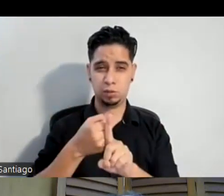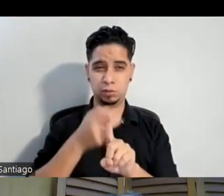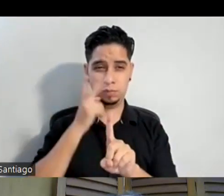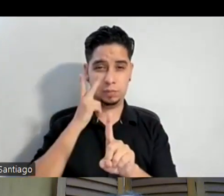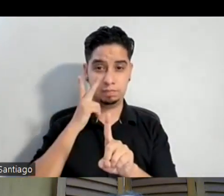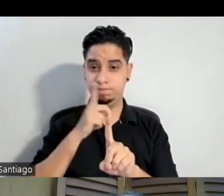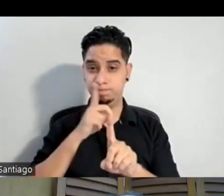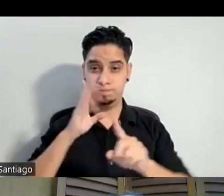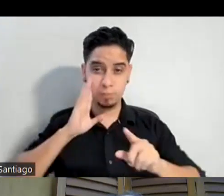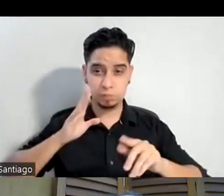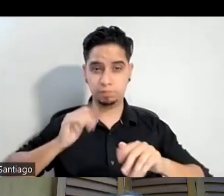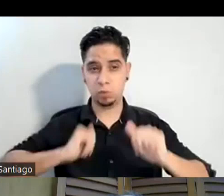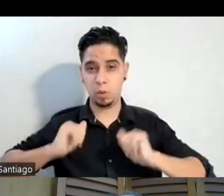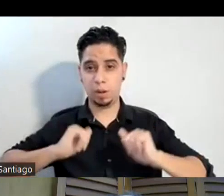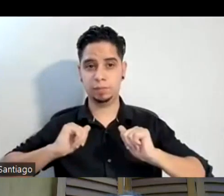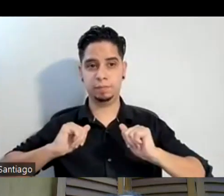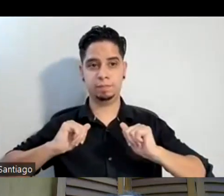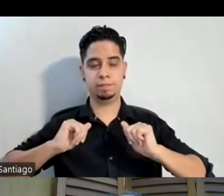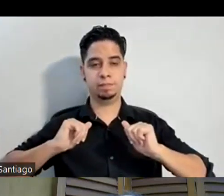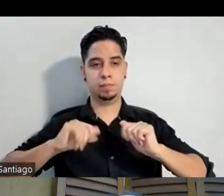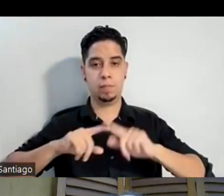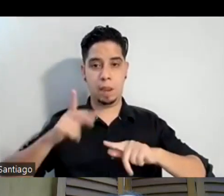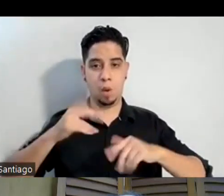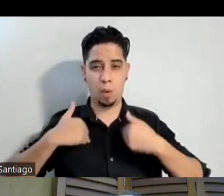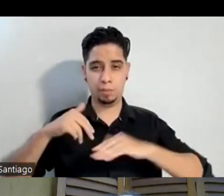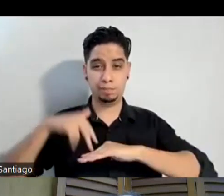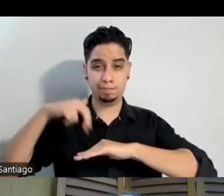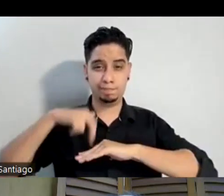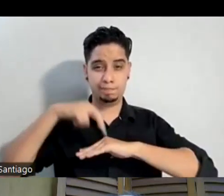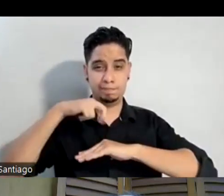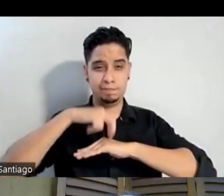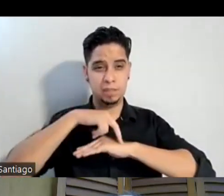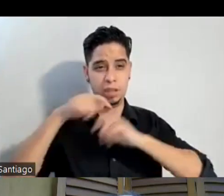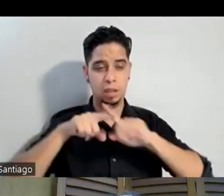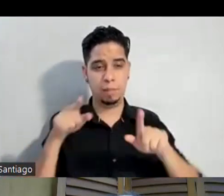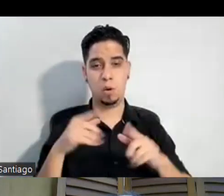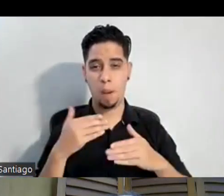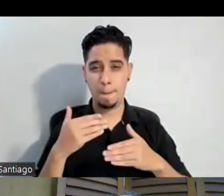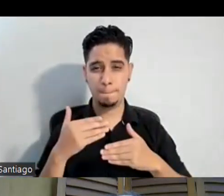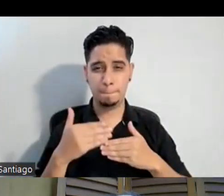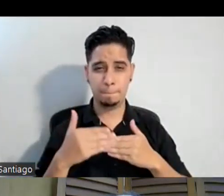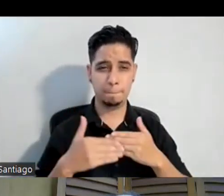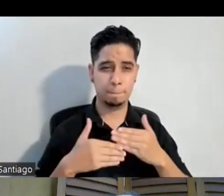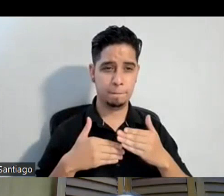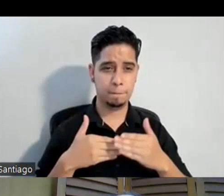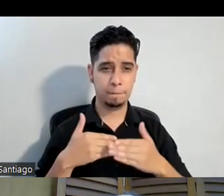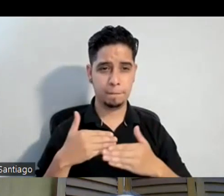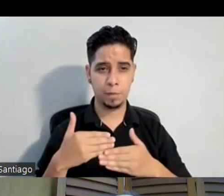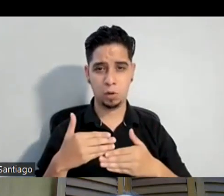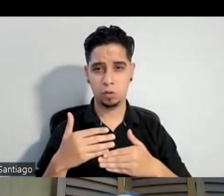en el teatro y estos jovencitos que están brincando y saltando pero la dinámica realmente se mantiene o sea se mantiene